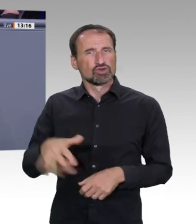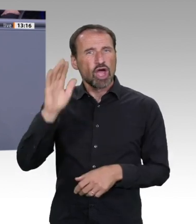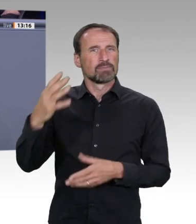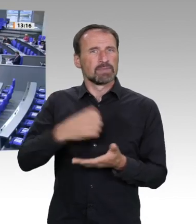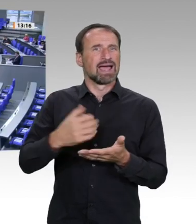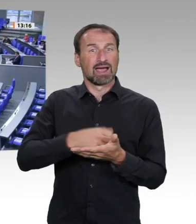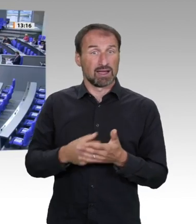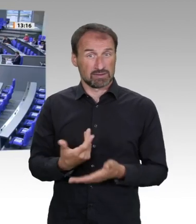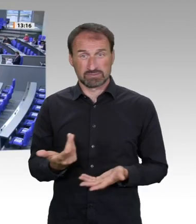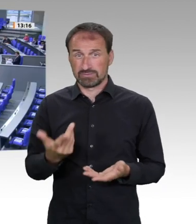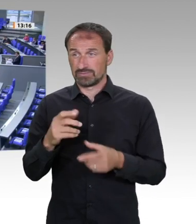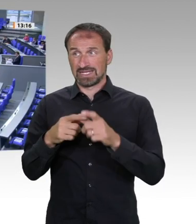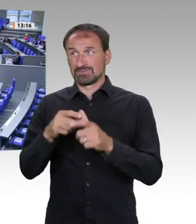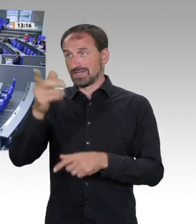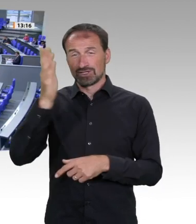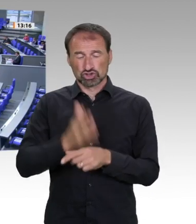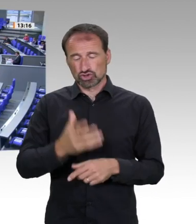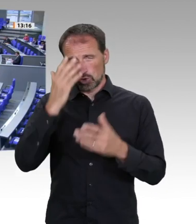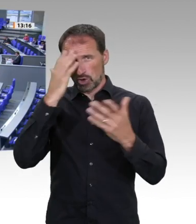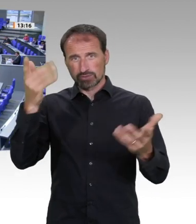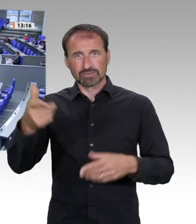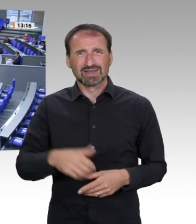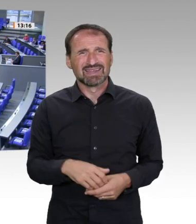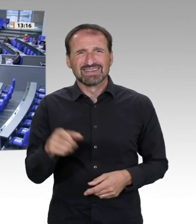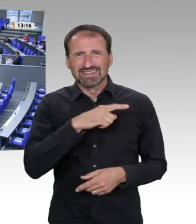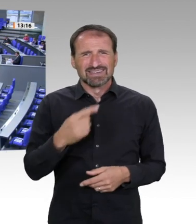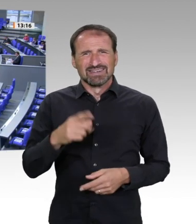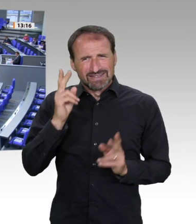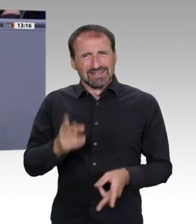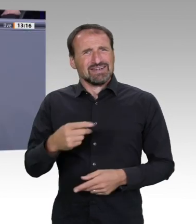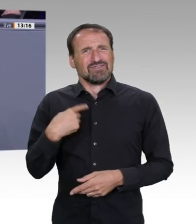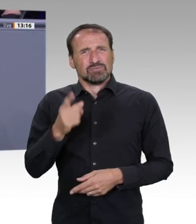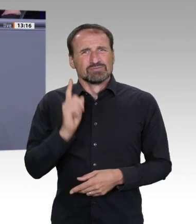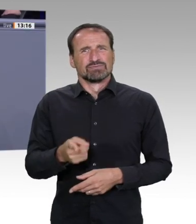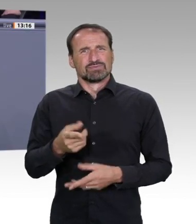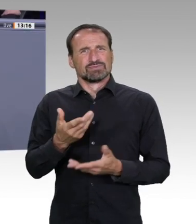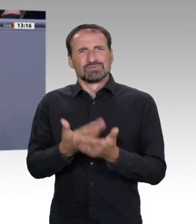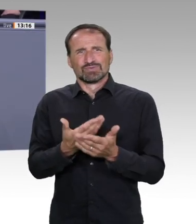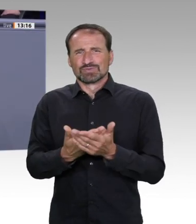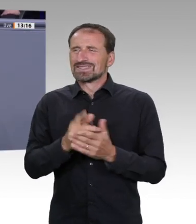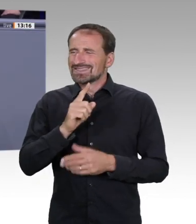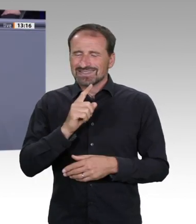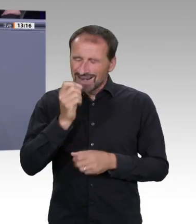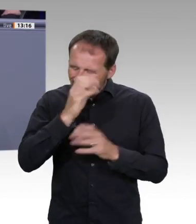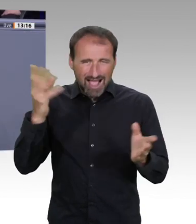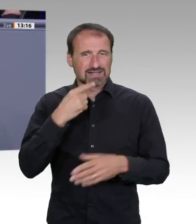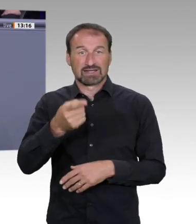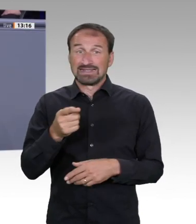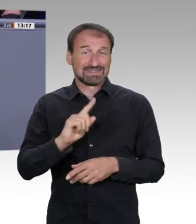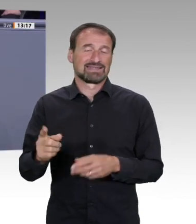Ihr Antrag, den Sie heute vorlegen, zentrale Bausteine für eine nachhaltige Entwicklung, liest sich wieder einmal nicht wie ein Plan, sondern wie einen Brief an den